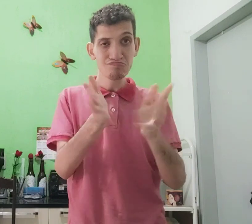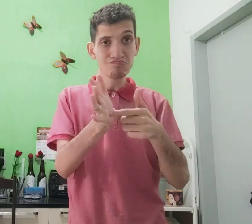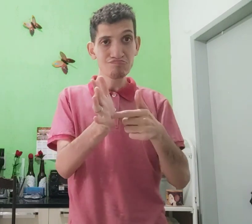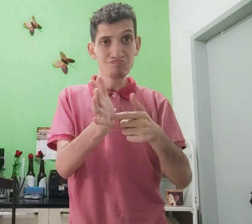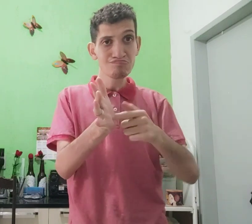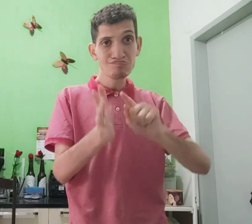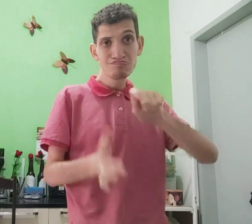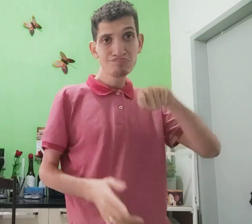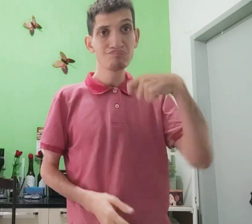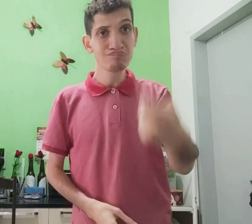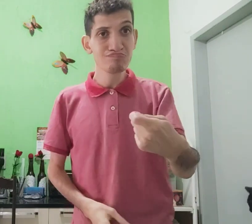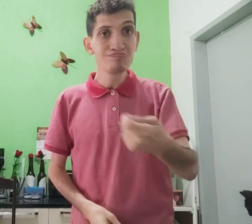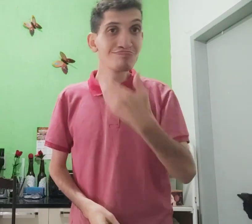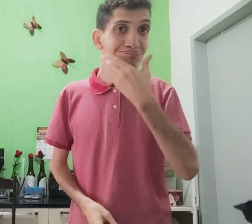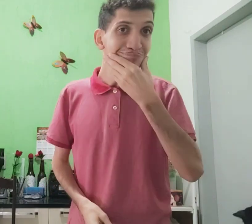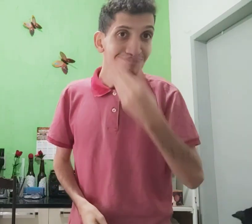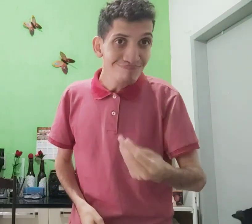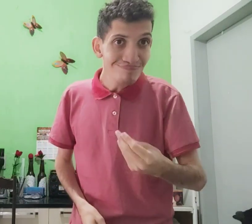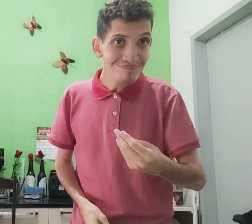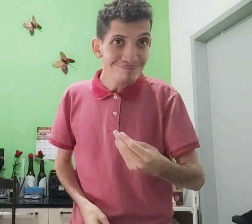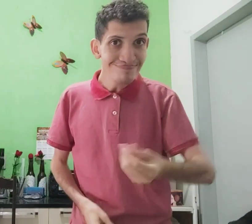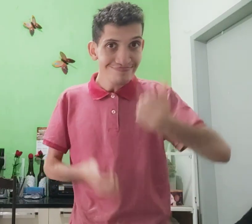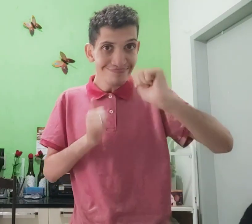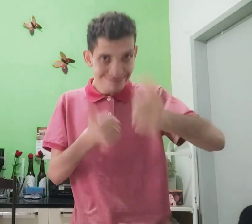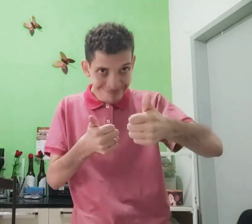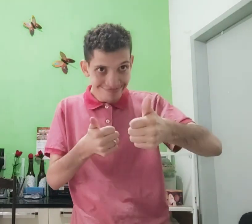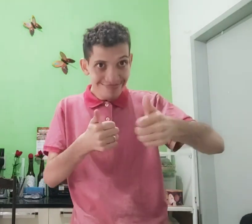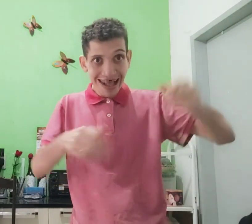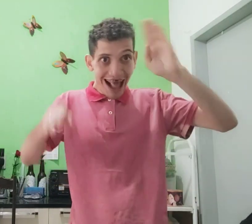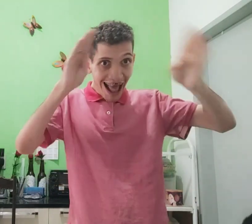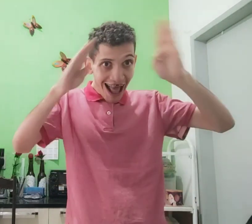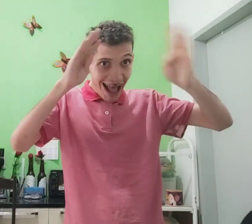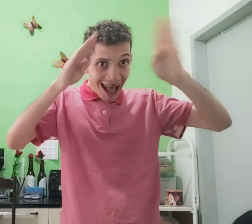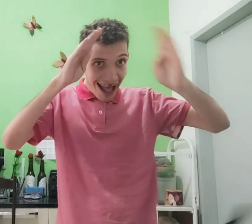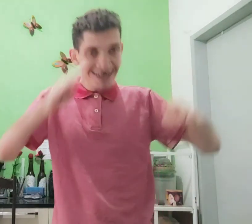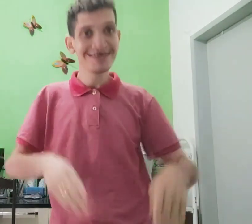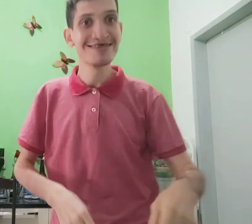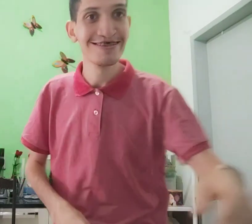mesma coisa, sinaliza, o sinal, e, olha, mamão!